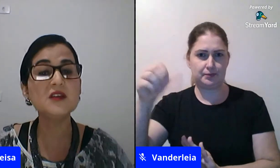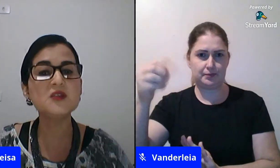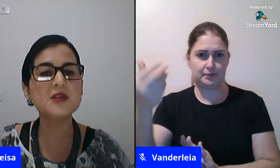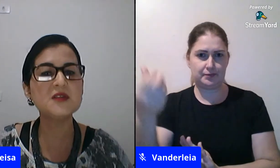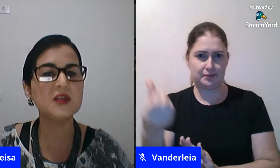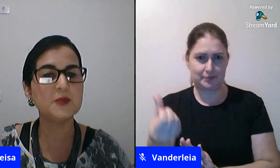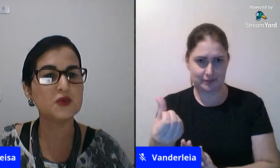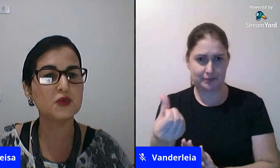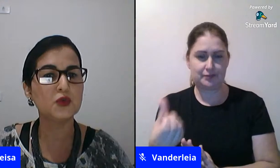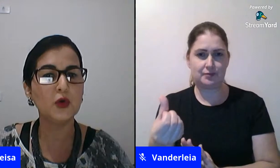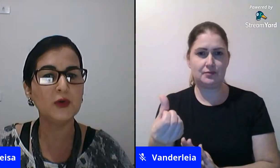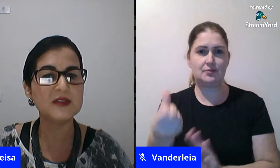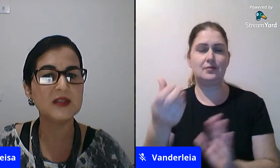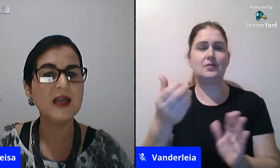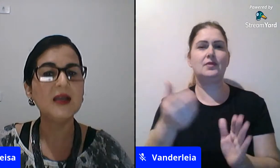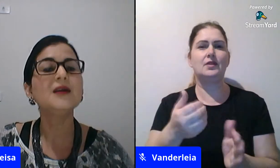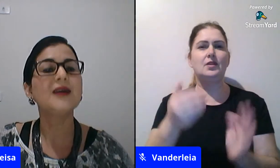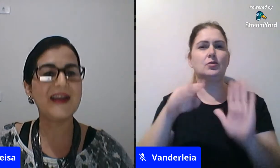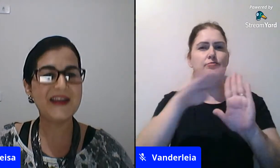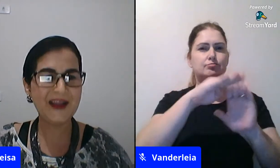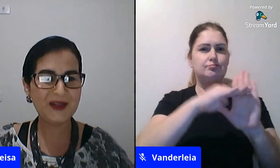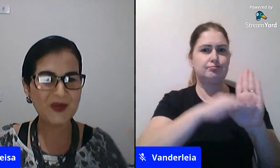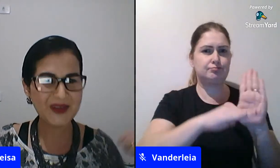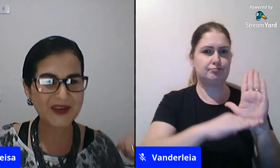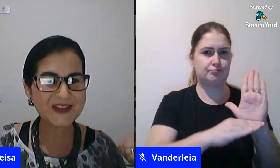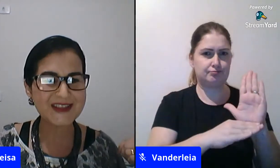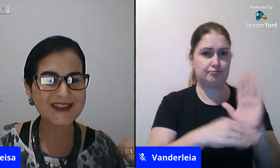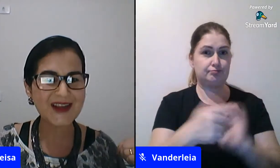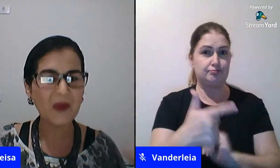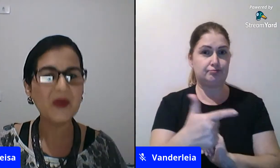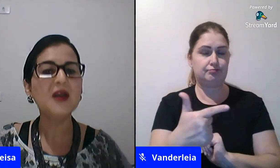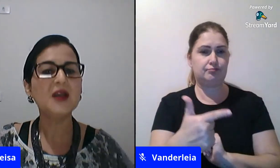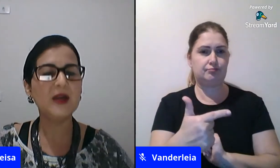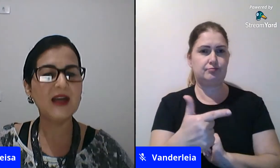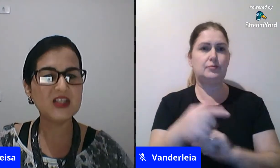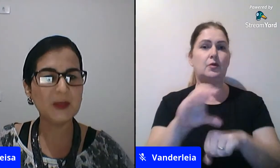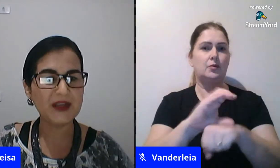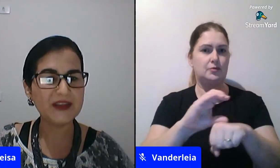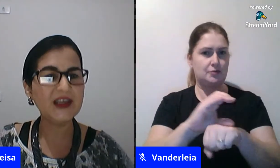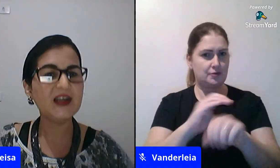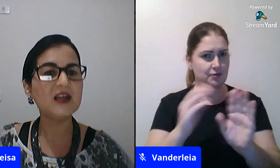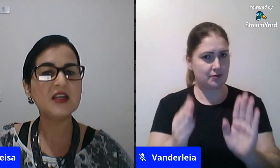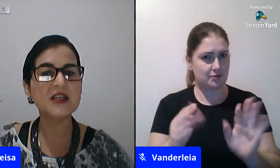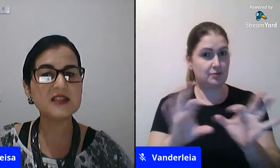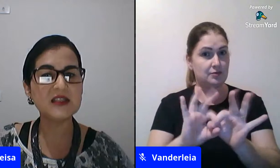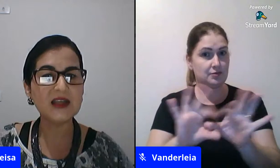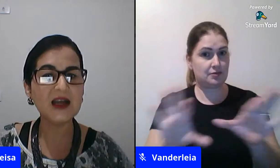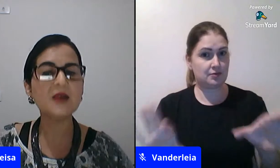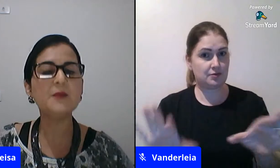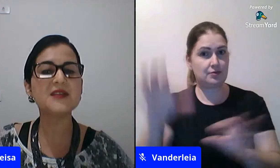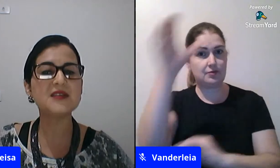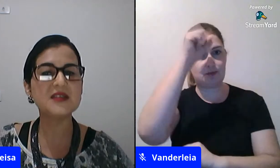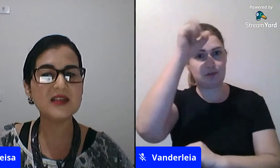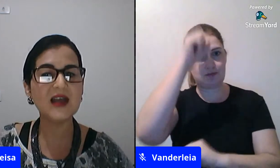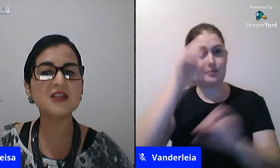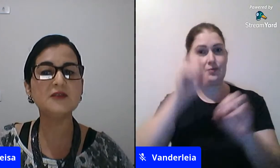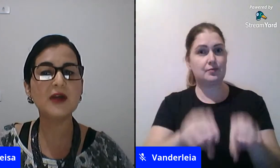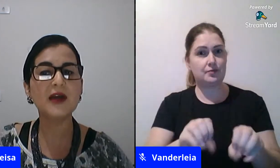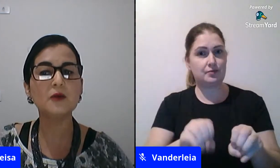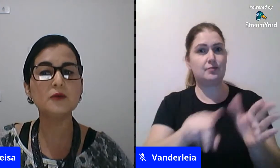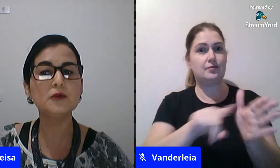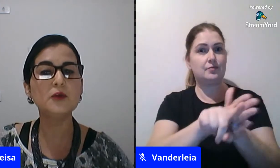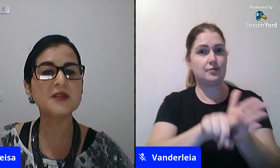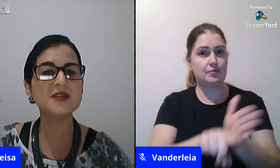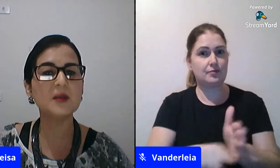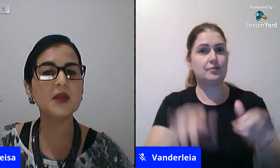seguintes princípios 2 aí retoma a Constituição liberdade de aprender ensinar pesquisar